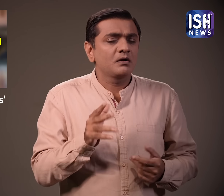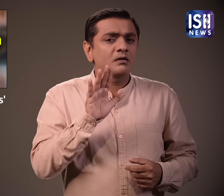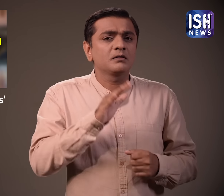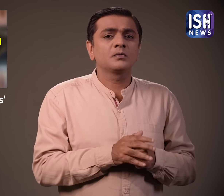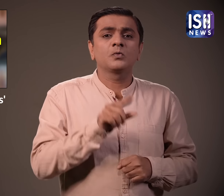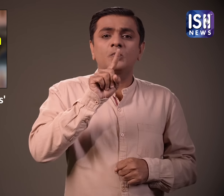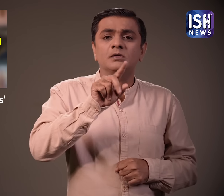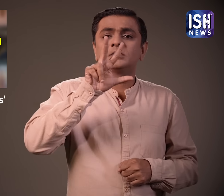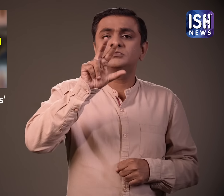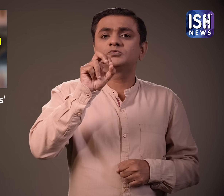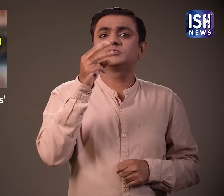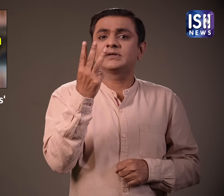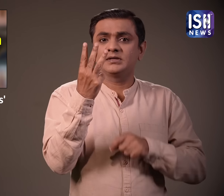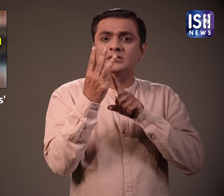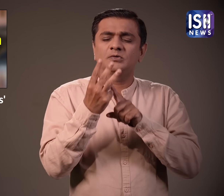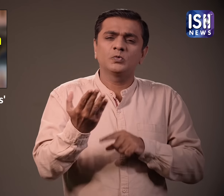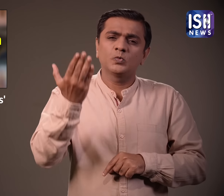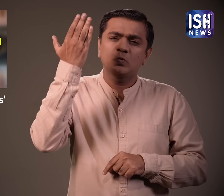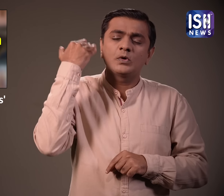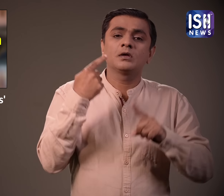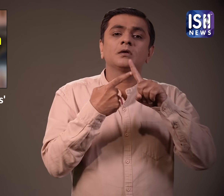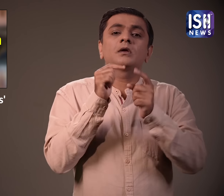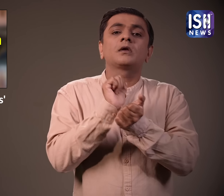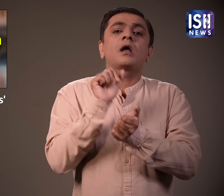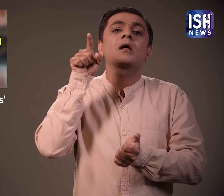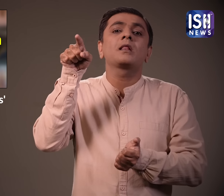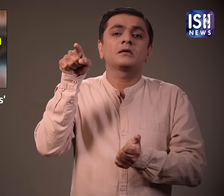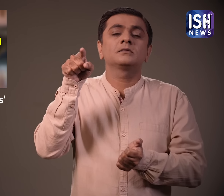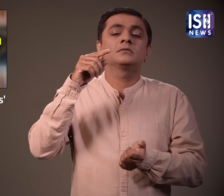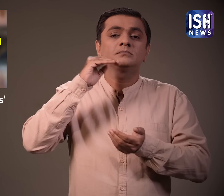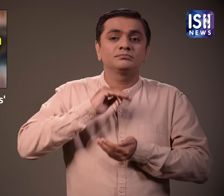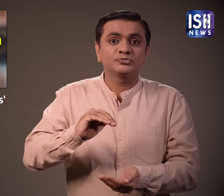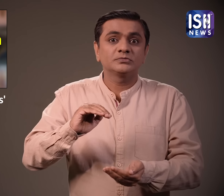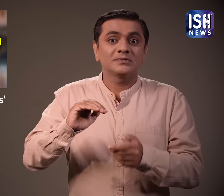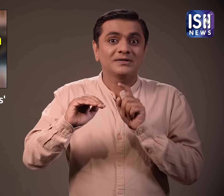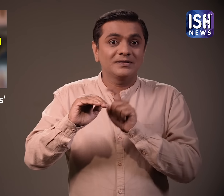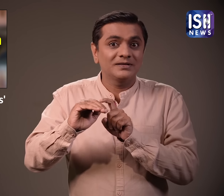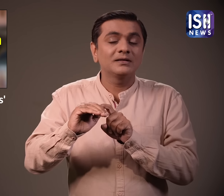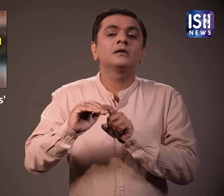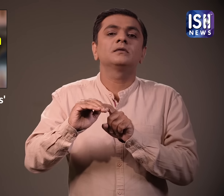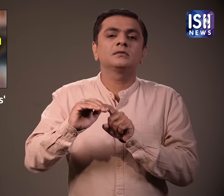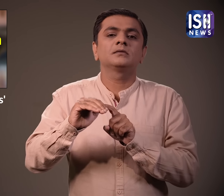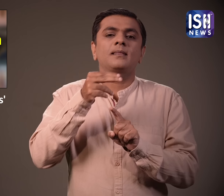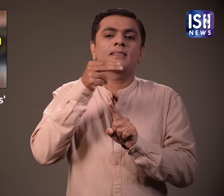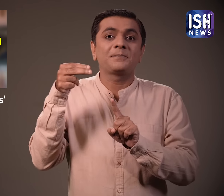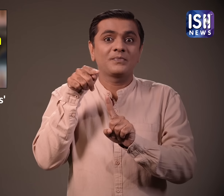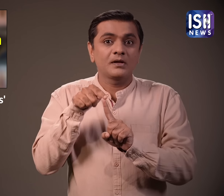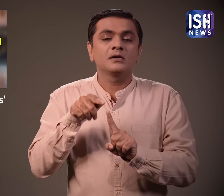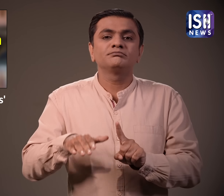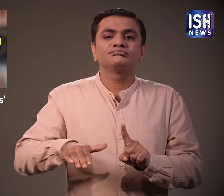इसका नाम अठ्रा सो तीन में थाने में जन्मे व्यक्ति के नाम पर रखा गया है। वह बड़े होकर एक प्रसिद्ध व्यावसाई,